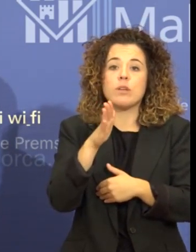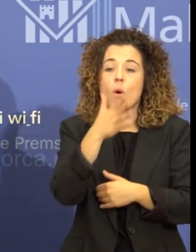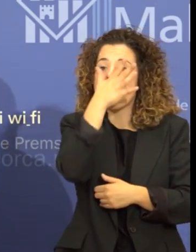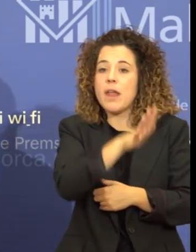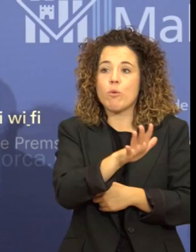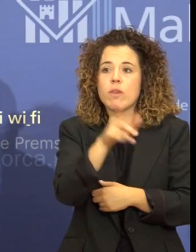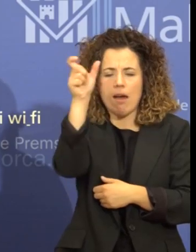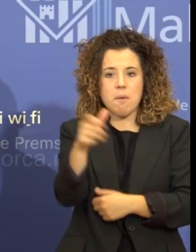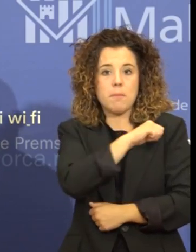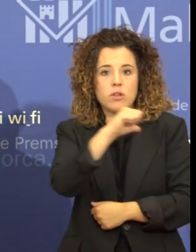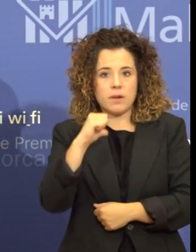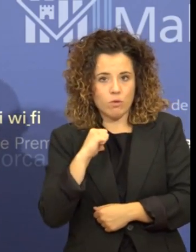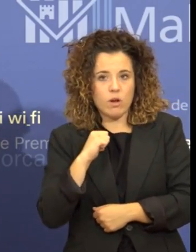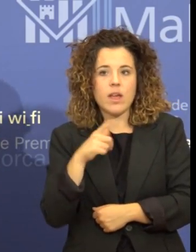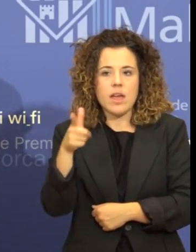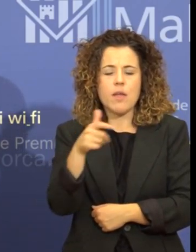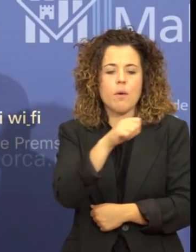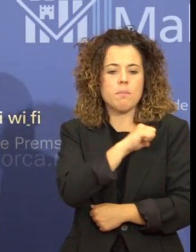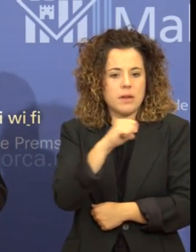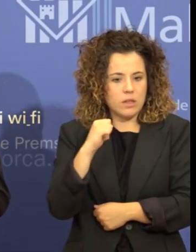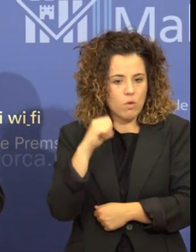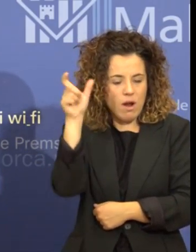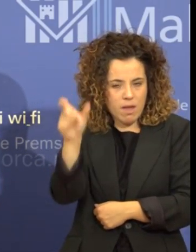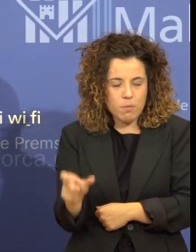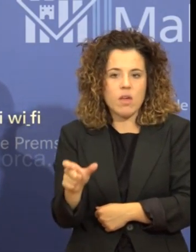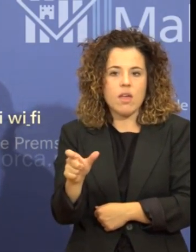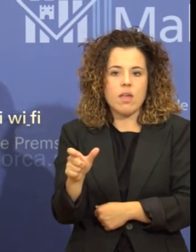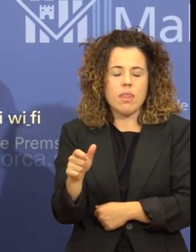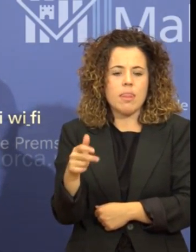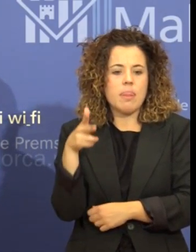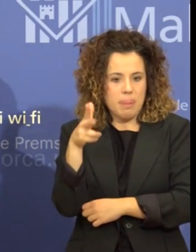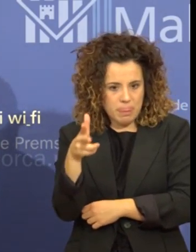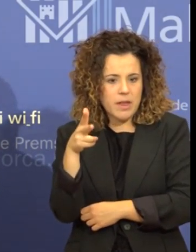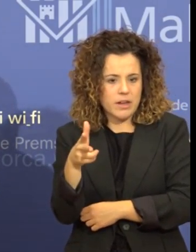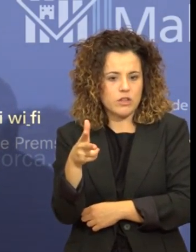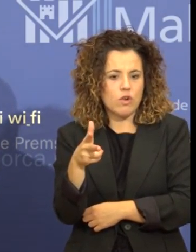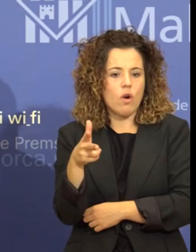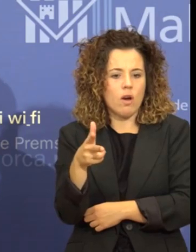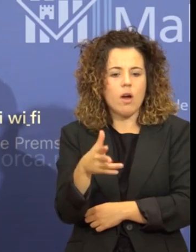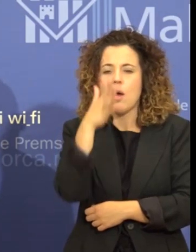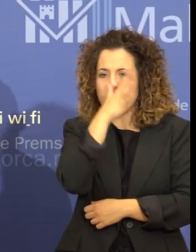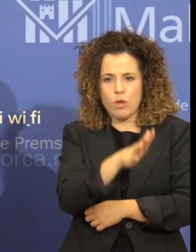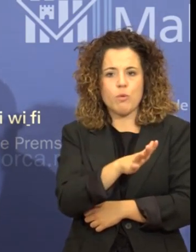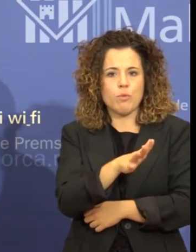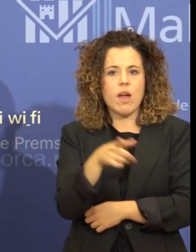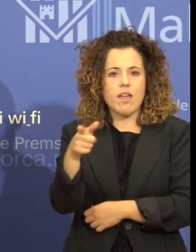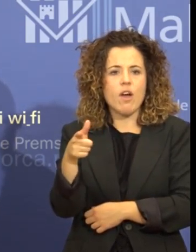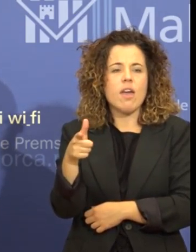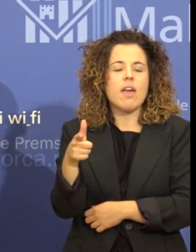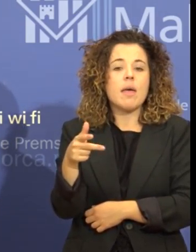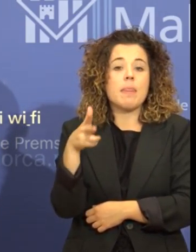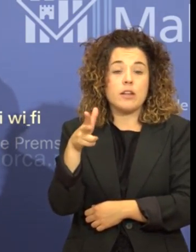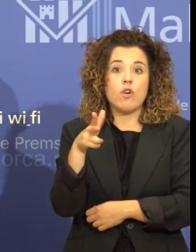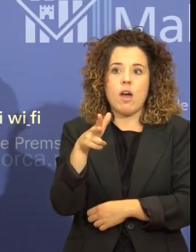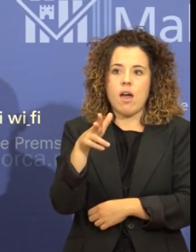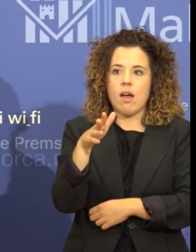i els particulars tenen un dret, tenen secció pública en matèria urbanística i tenen un dret a que l'administració